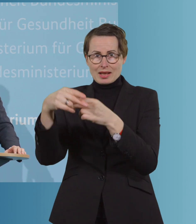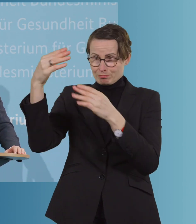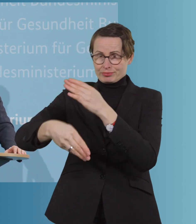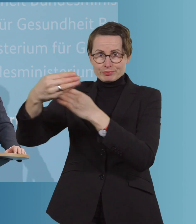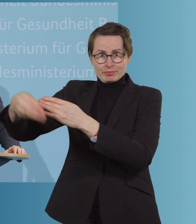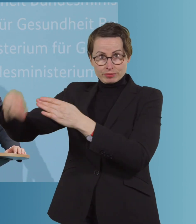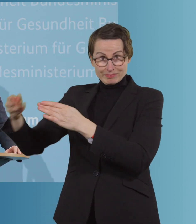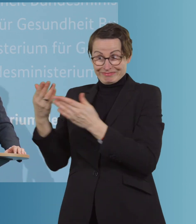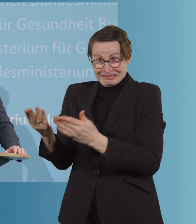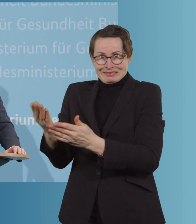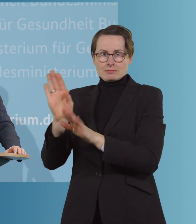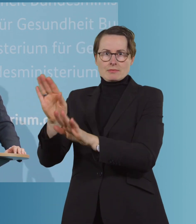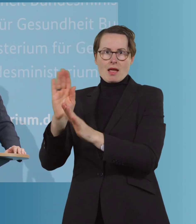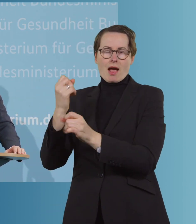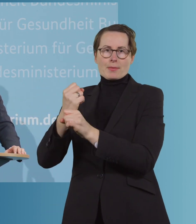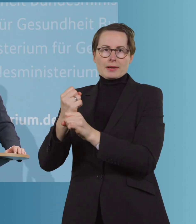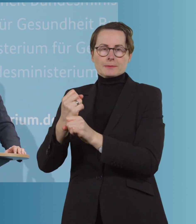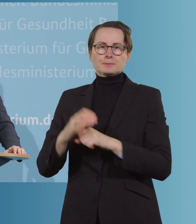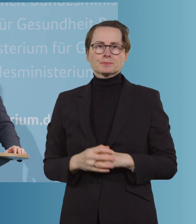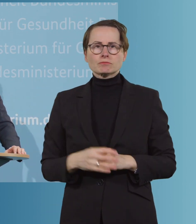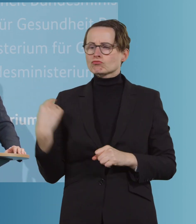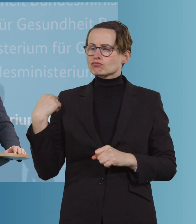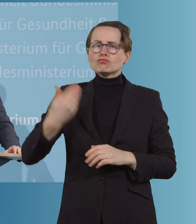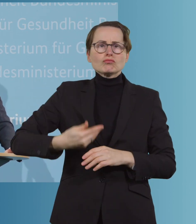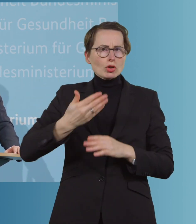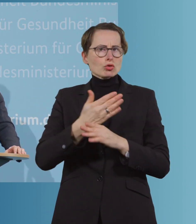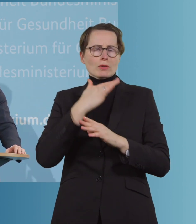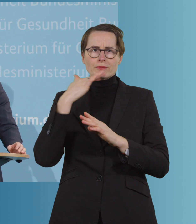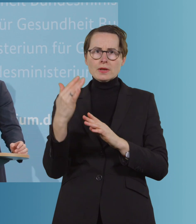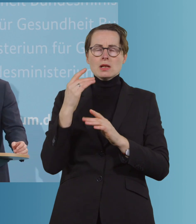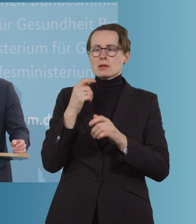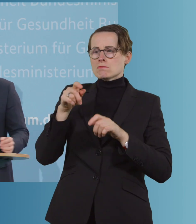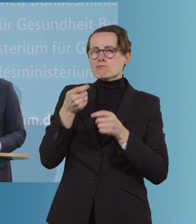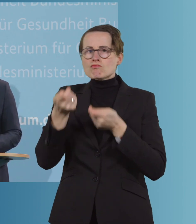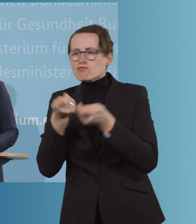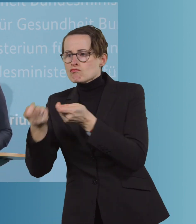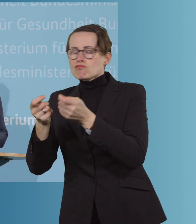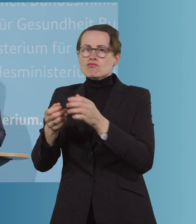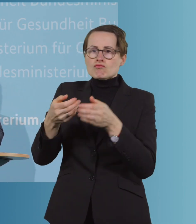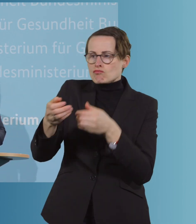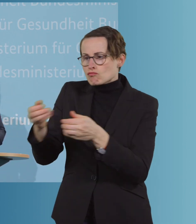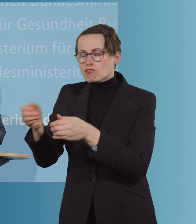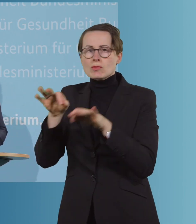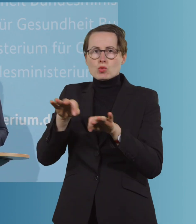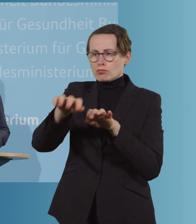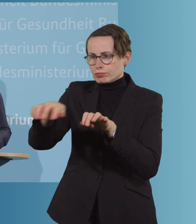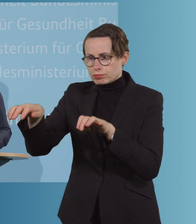Gesundheitsämter. Wir haben bereits viel getan, um den öffentlichen Gesundheitsdienst auf- und auszurüsten. Wir haben in die Digitalisierung